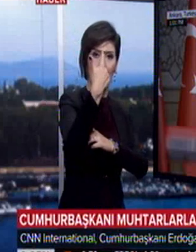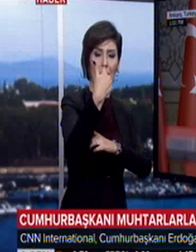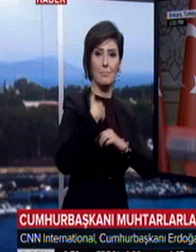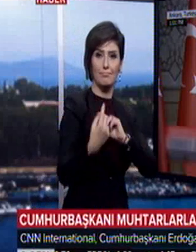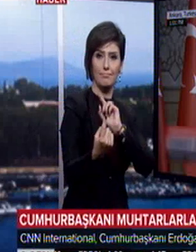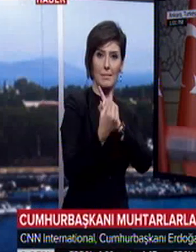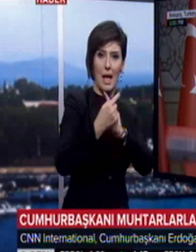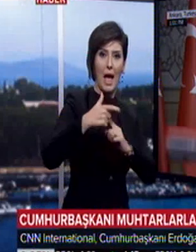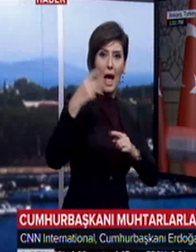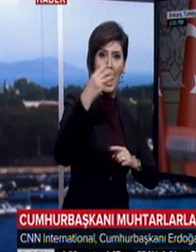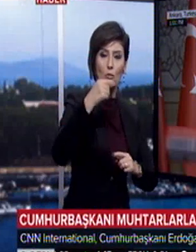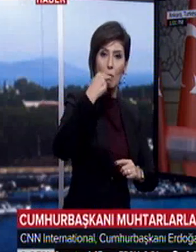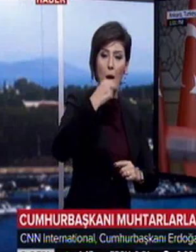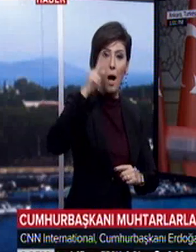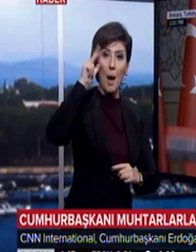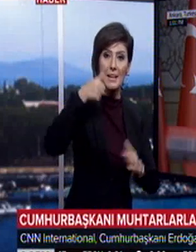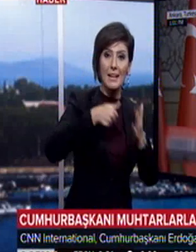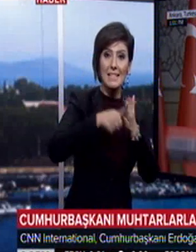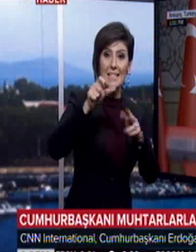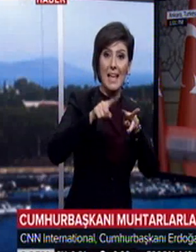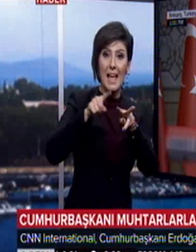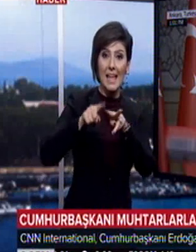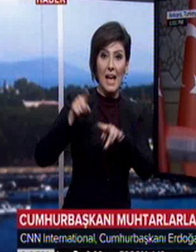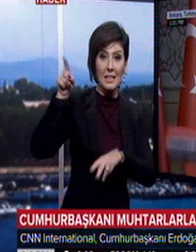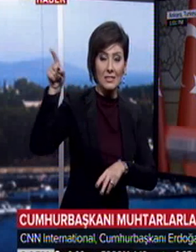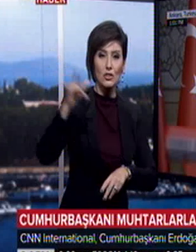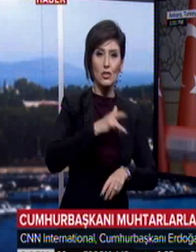Erdoğan'ın konuşmasını Amerikan kanalı CNN International canlı yayınladı.